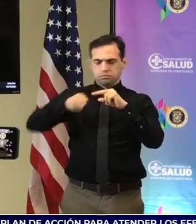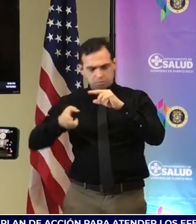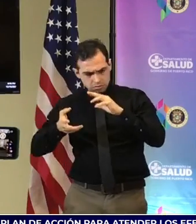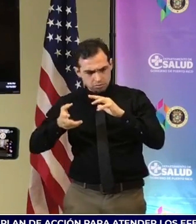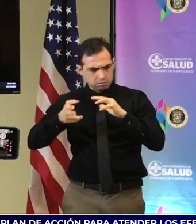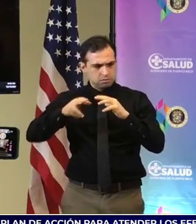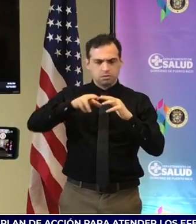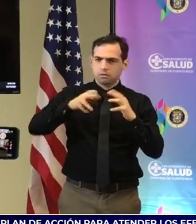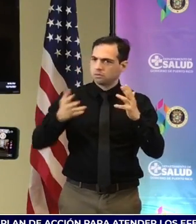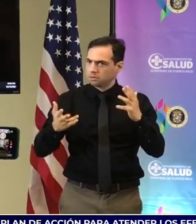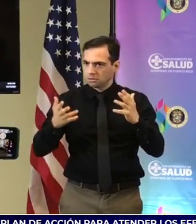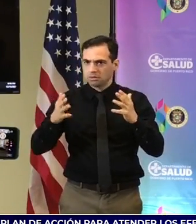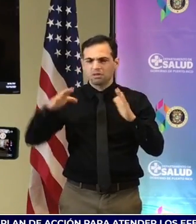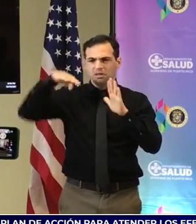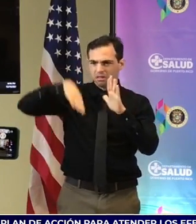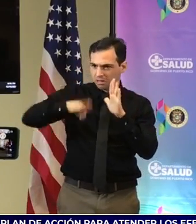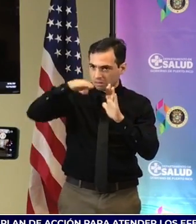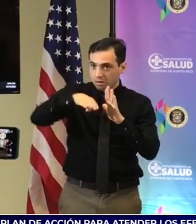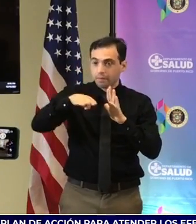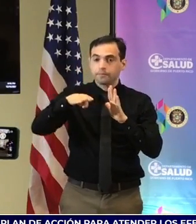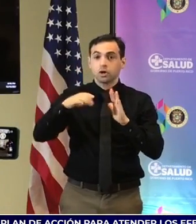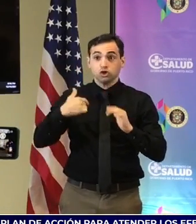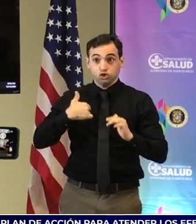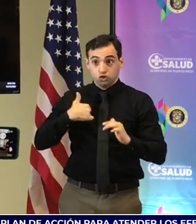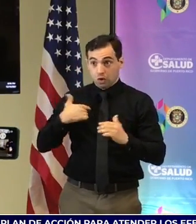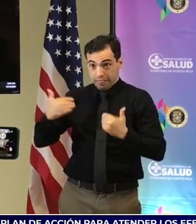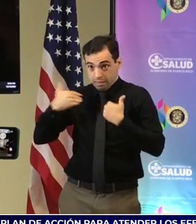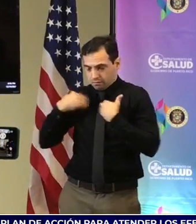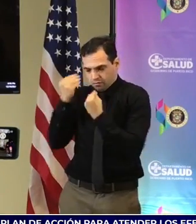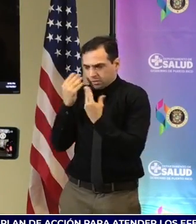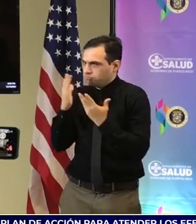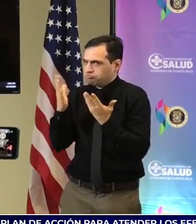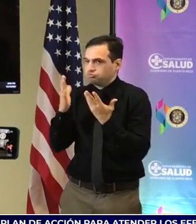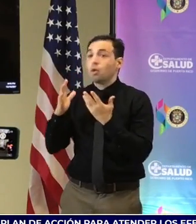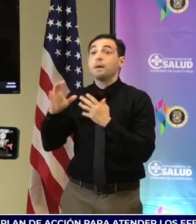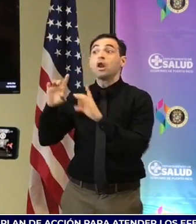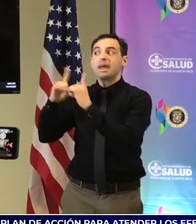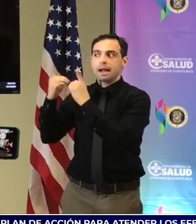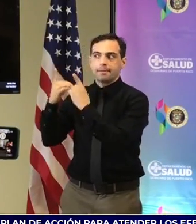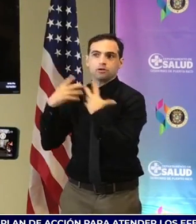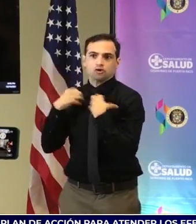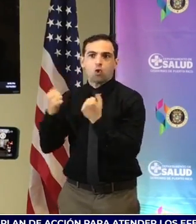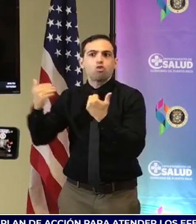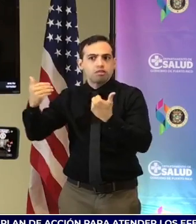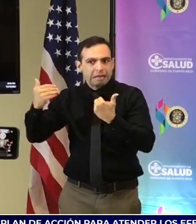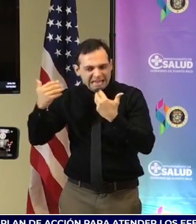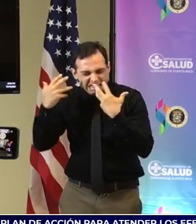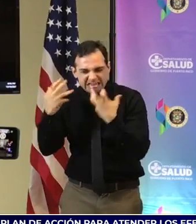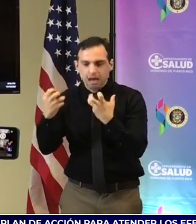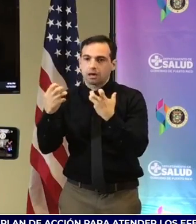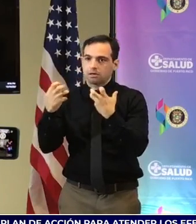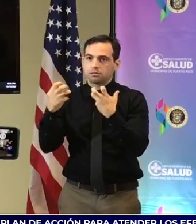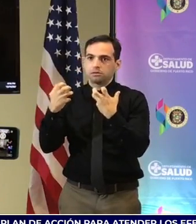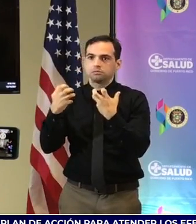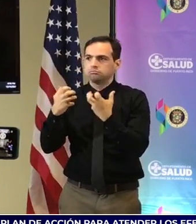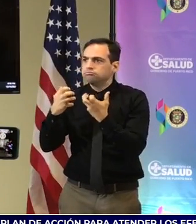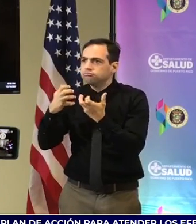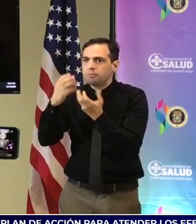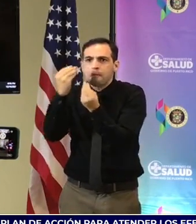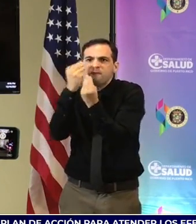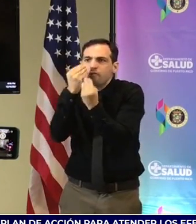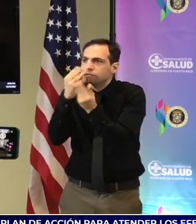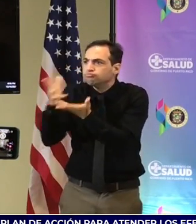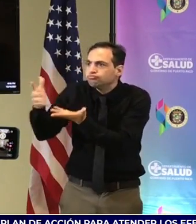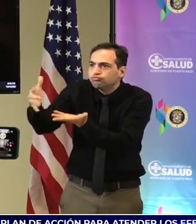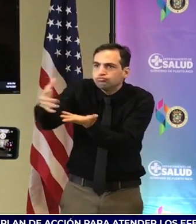respecto, pero sé que el Departamento de Salud está en el deseo y la iniciativa de poder levantar una base de datos al